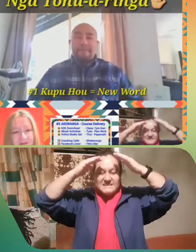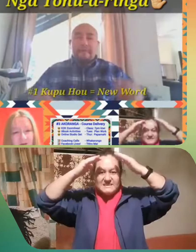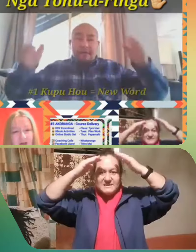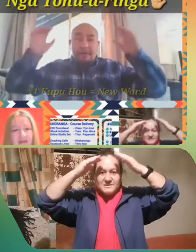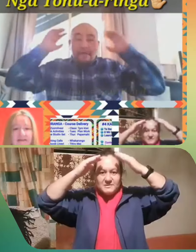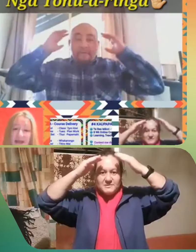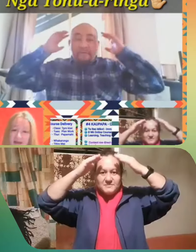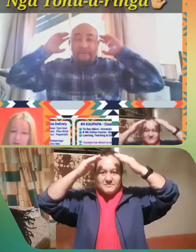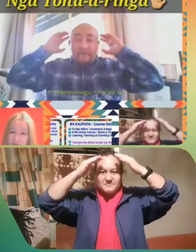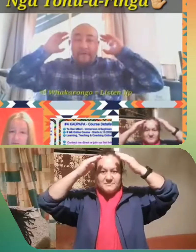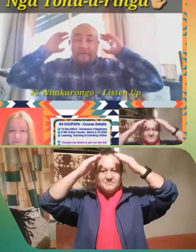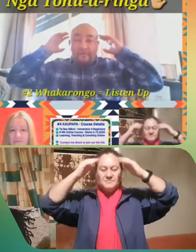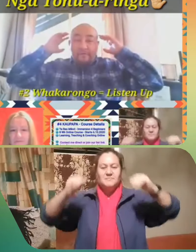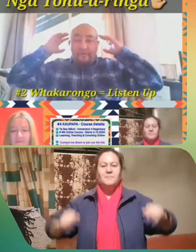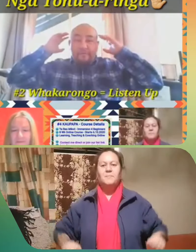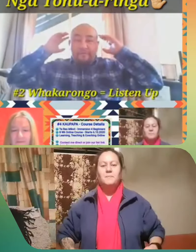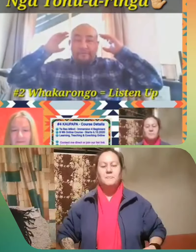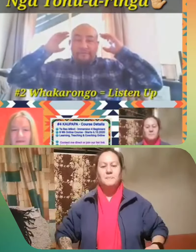Tītiro.